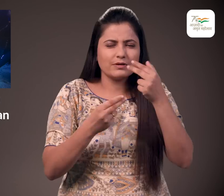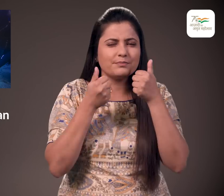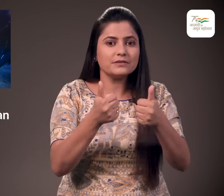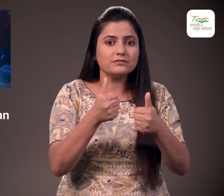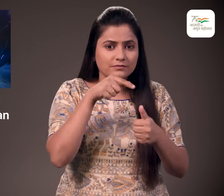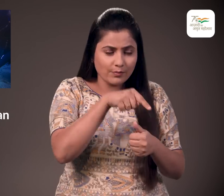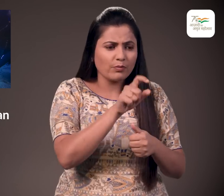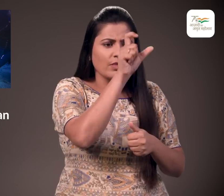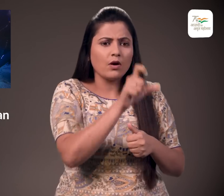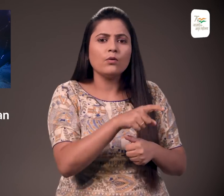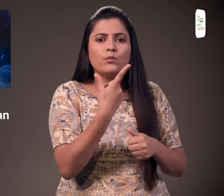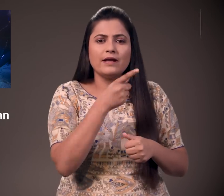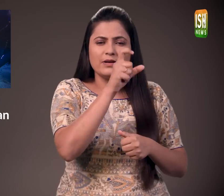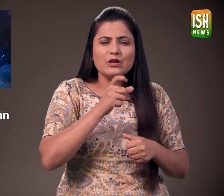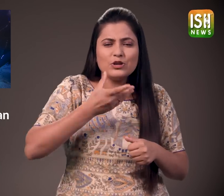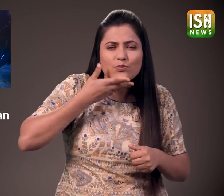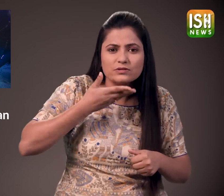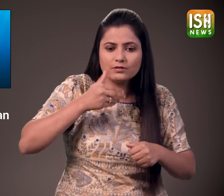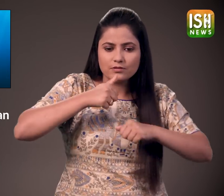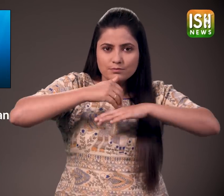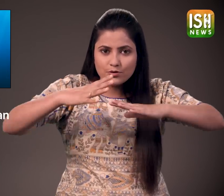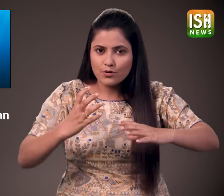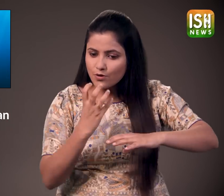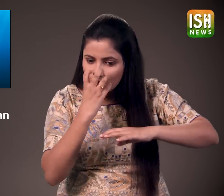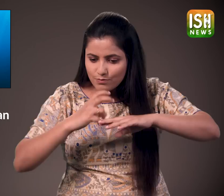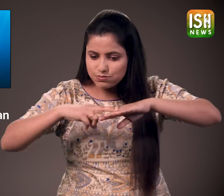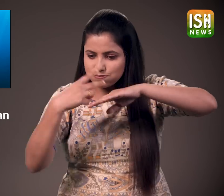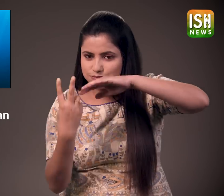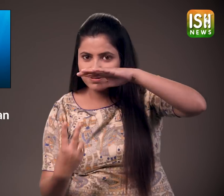स्कूबबा डाइविंग इंस्ट्रक्टर स. अर्विंद थरुन्श्री ने कहा